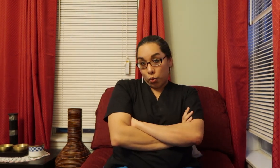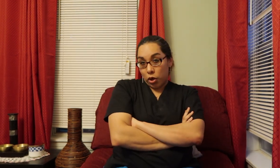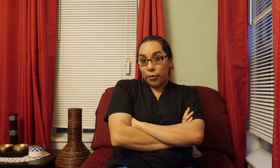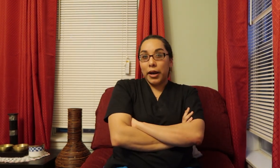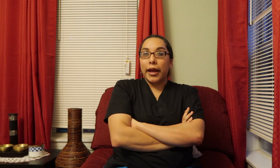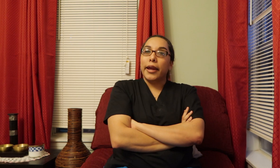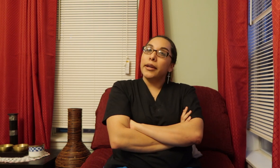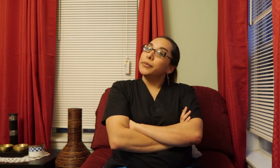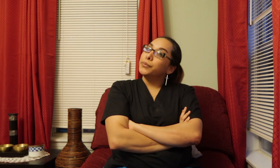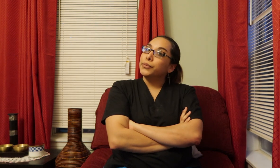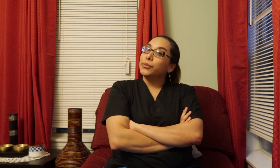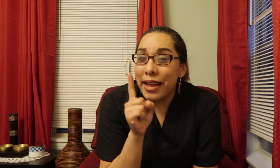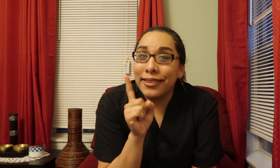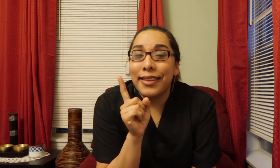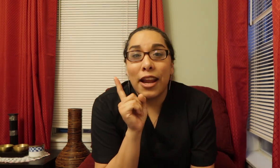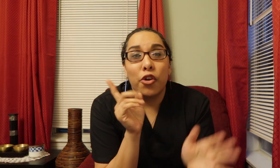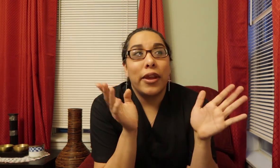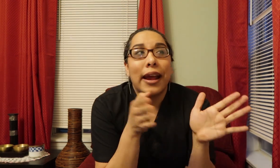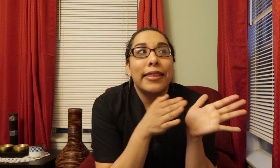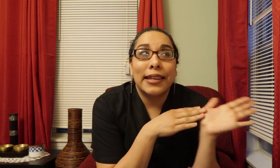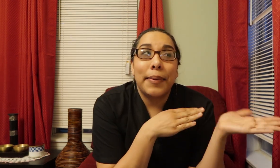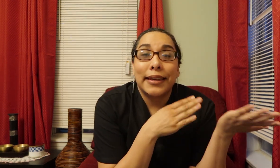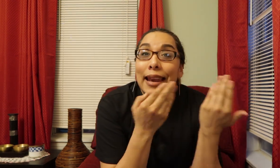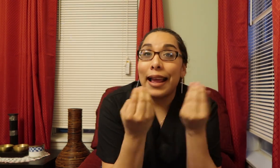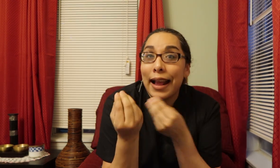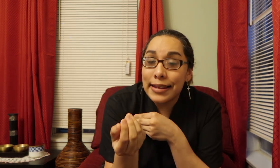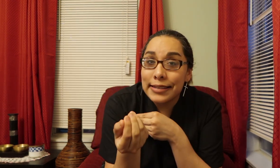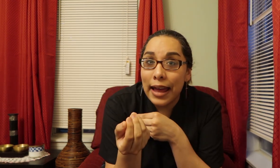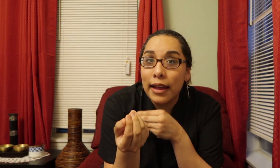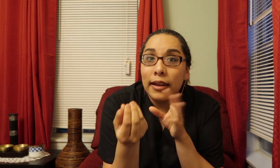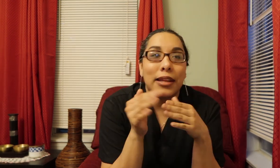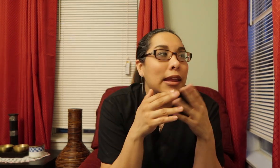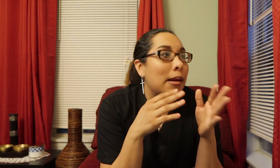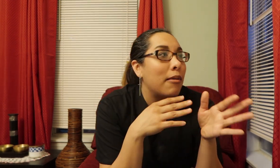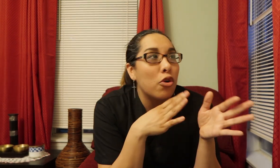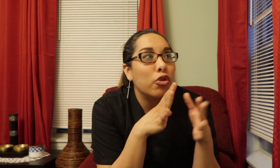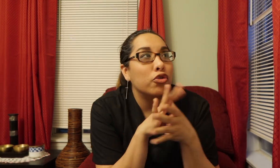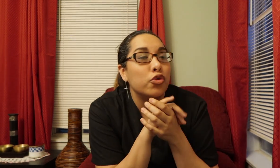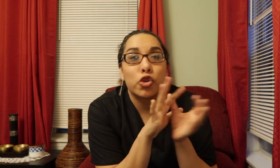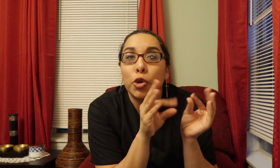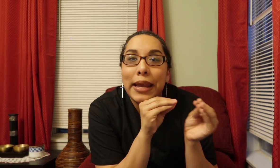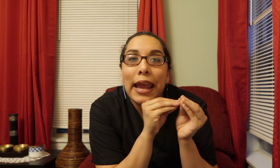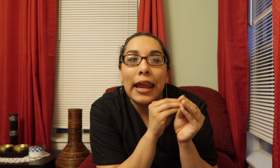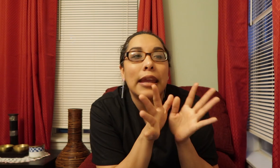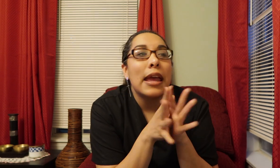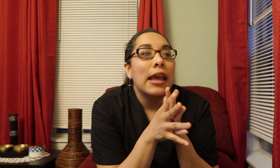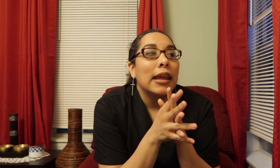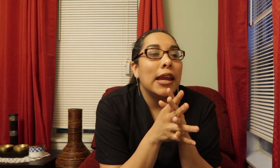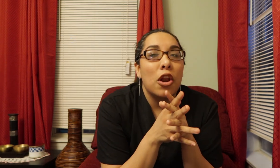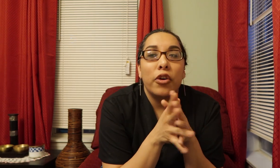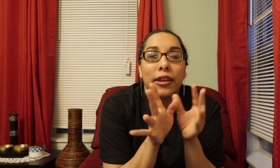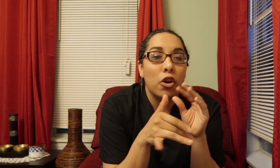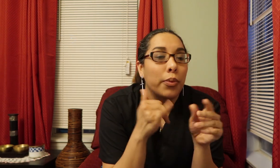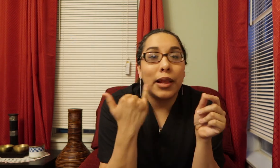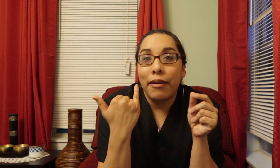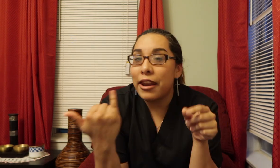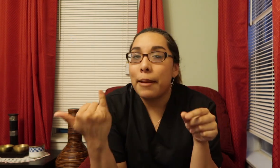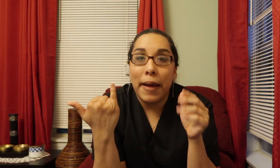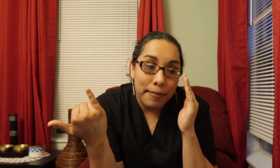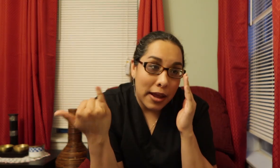Well played That's not bien Cuando llega Teresa Patronza a la casa Están ahí hablando Con su Scooby gang Y luego dice No pues le voy hablar Al Batman